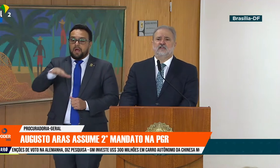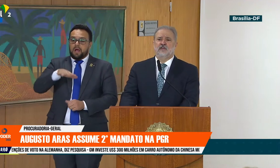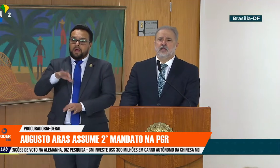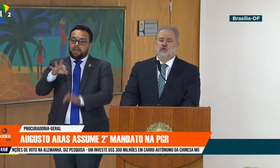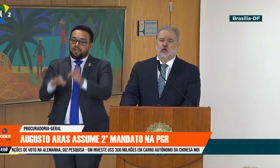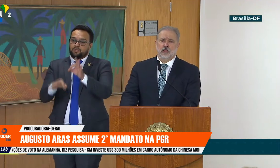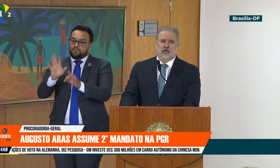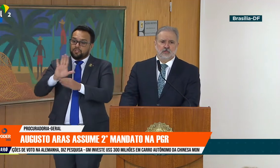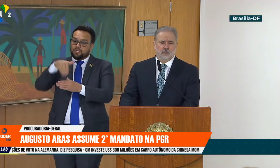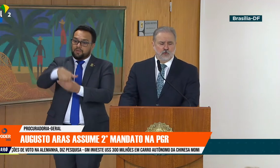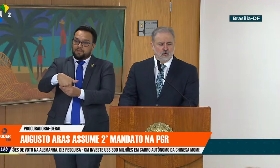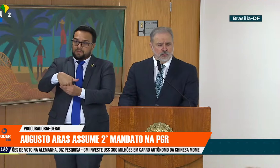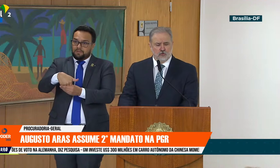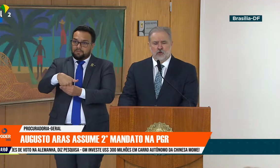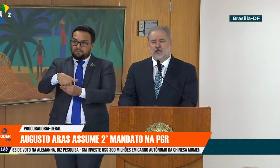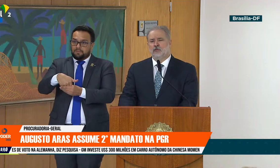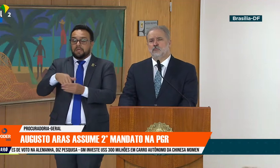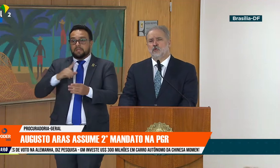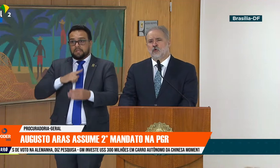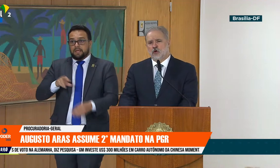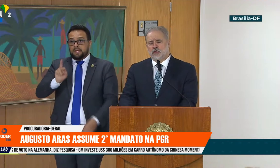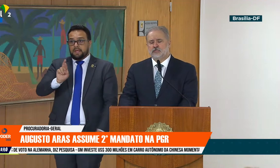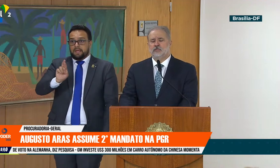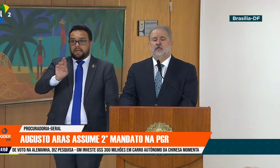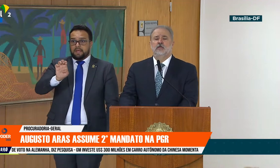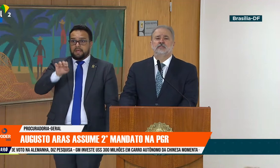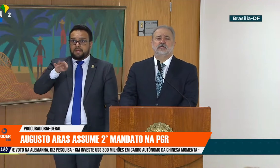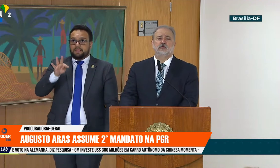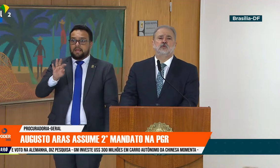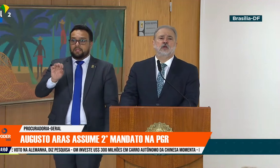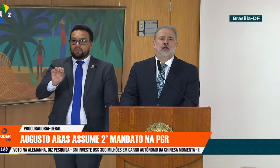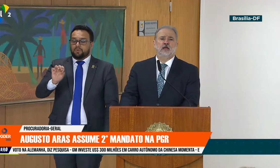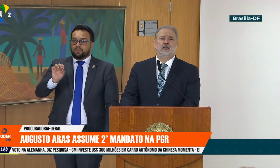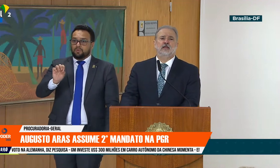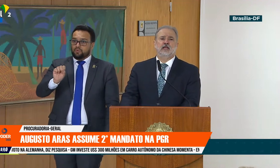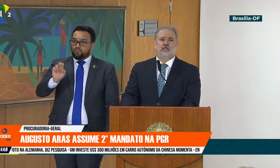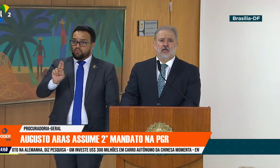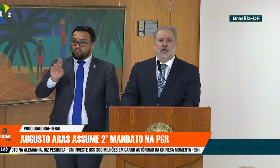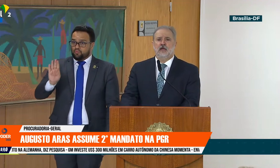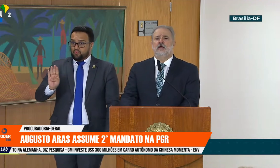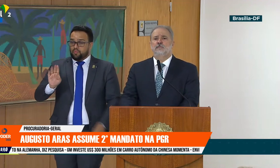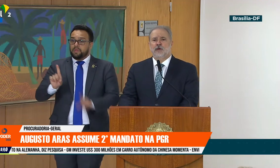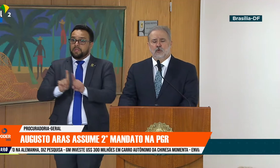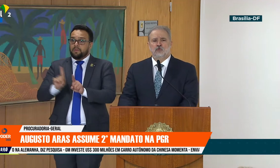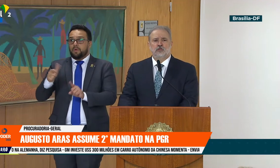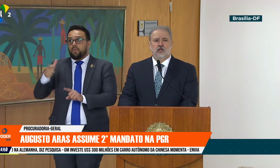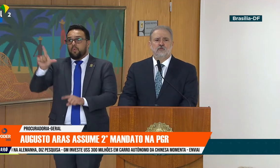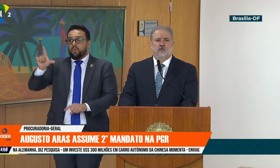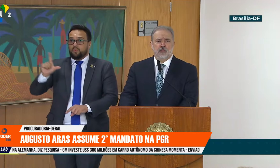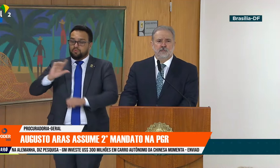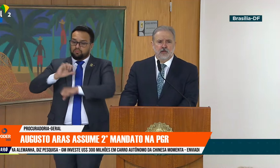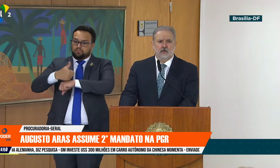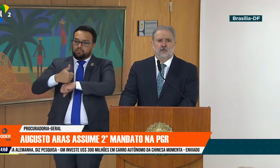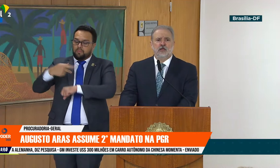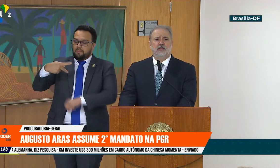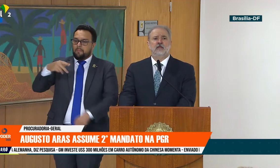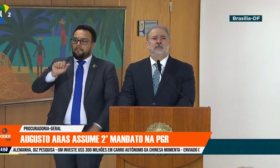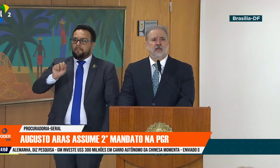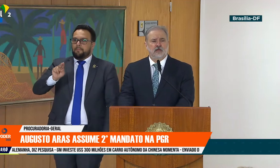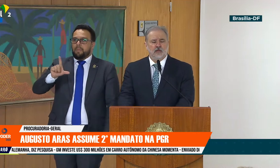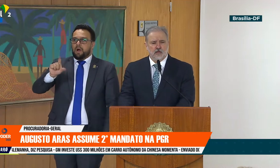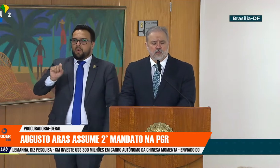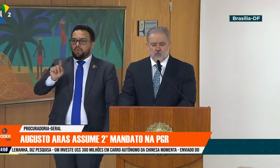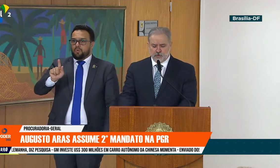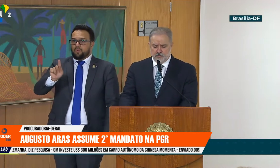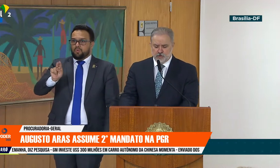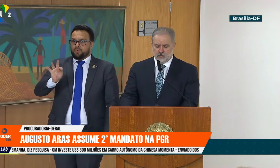seja através do colega subprocurador Renato Brilgoz, seja do colega que lá está, Paulo Gustavo Gondê Branco, a